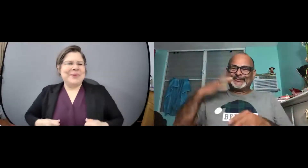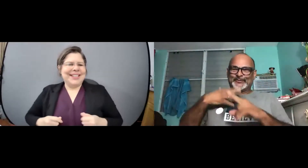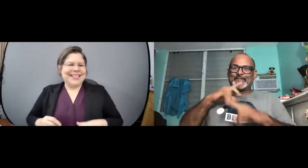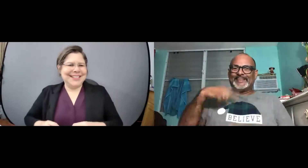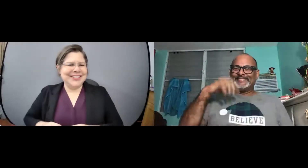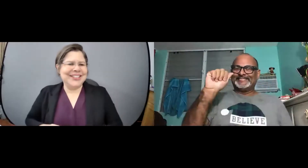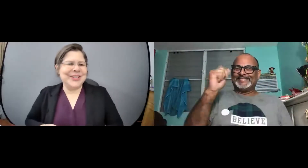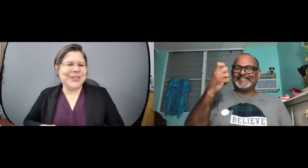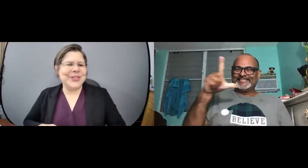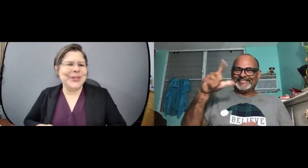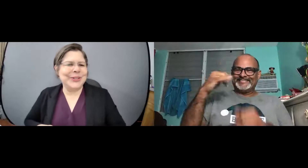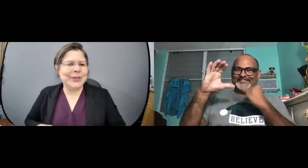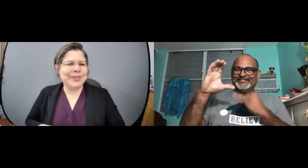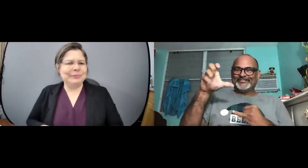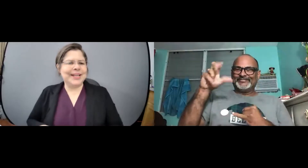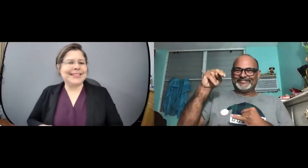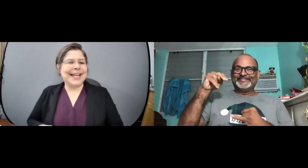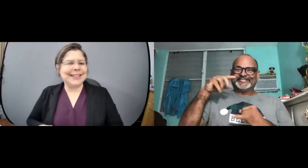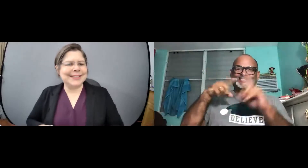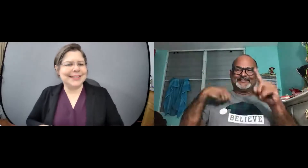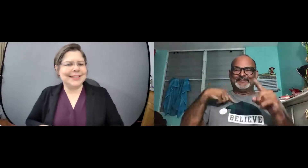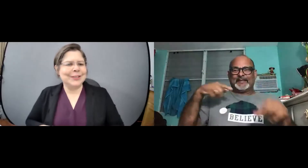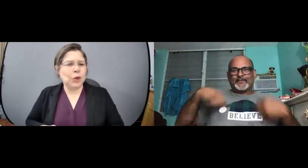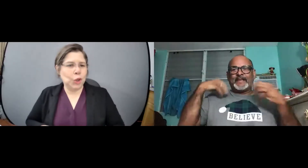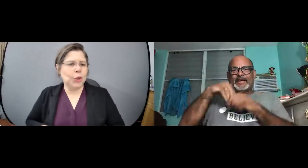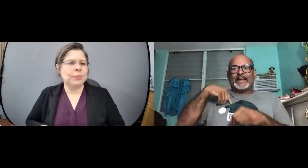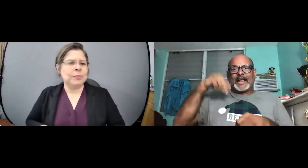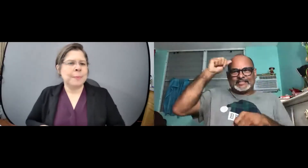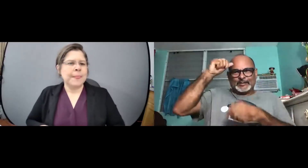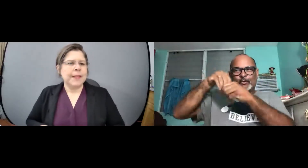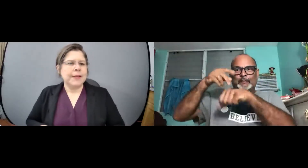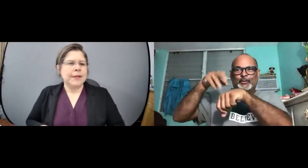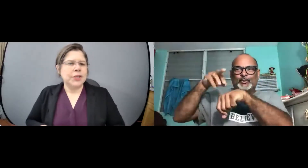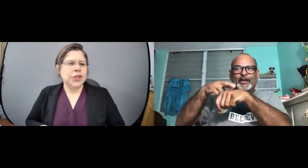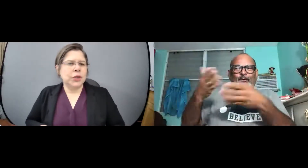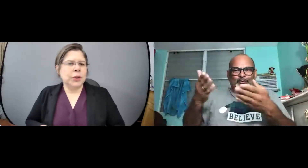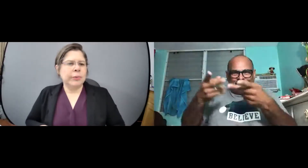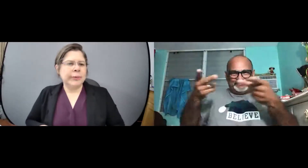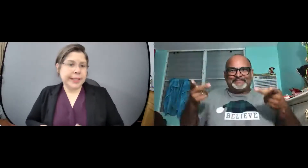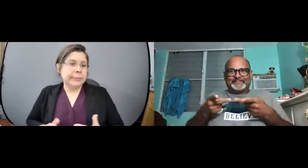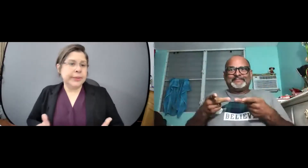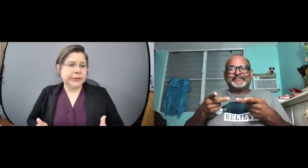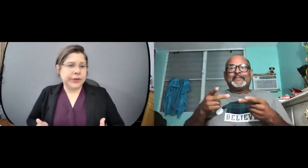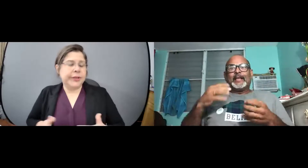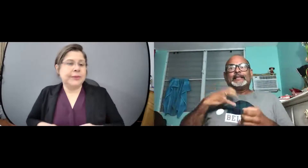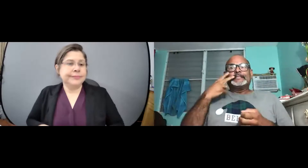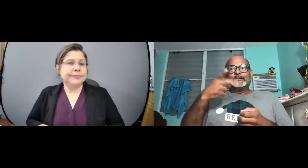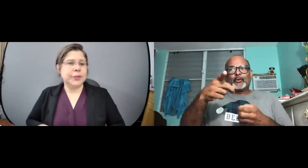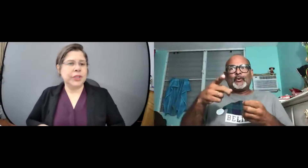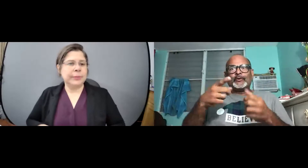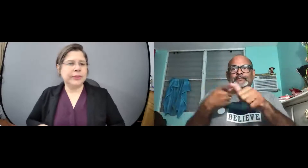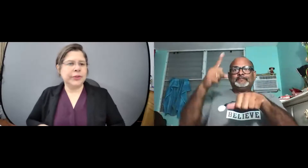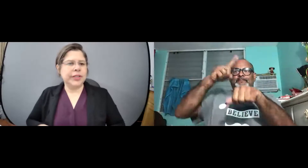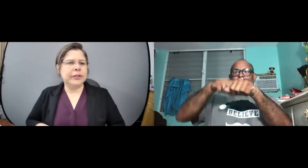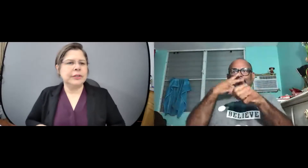hola buenas noches yo soy sordo y mi nombre es Axel Colón yo vivo aquí en Puerto Rico